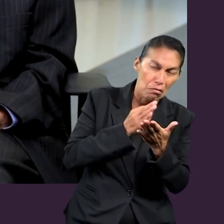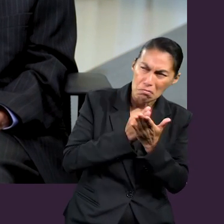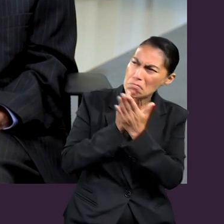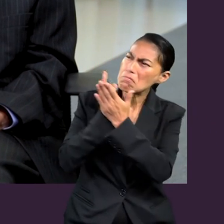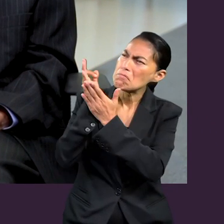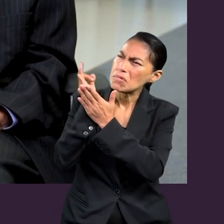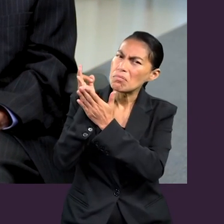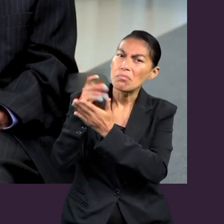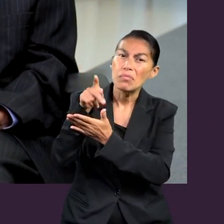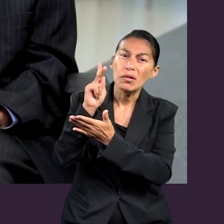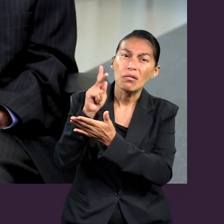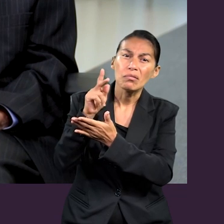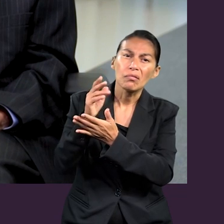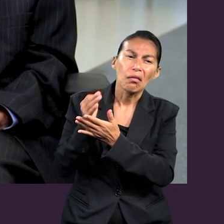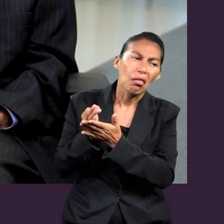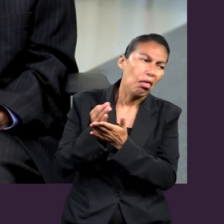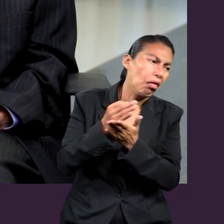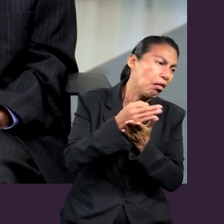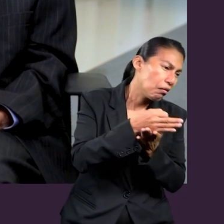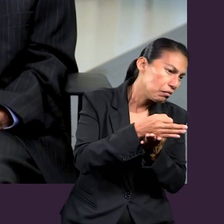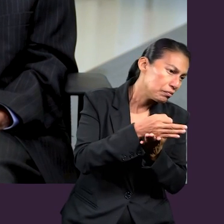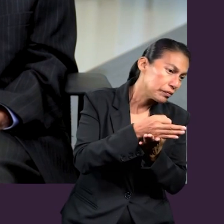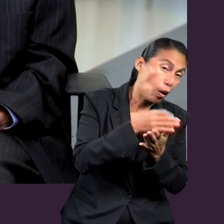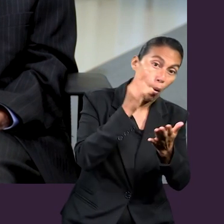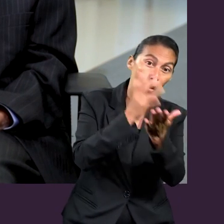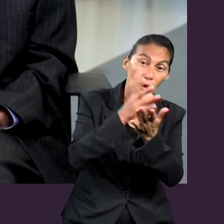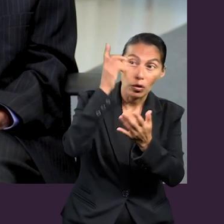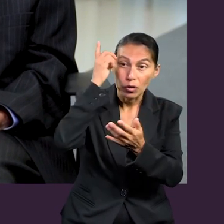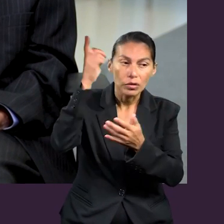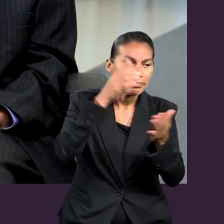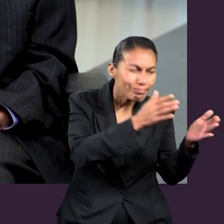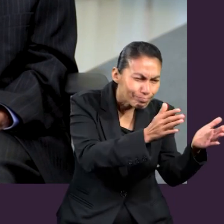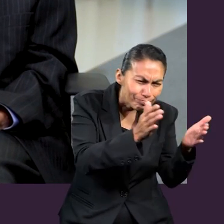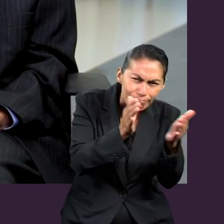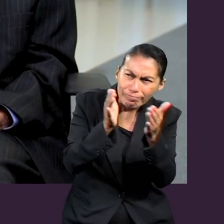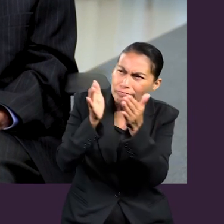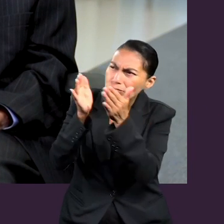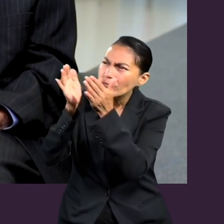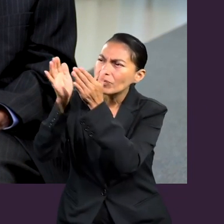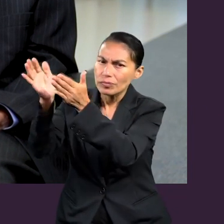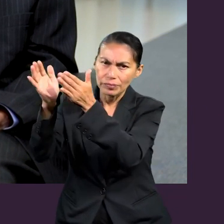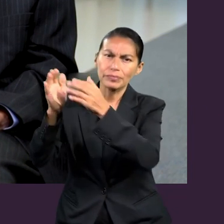creyeron y se apartaron. Y solamente Dios los puede traer de nuevo al redillo.